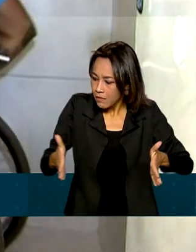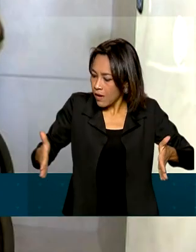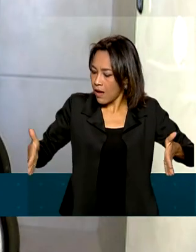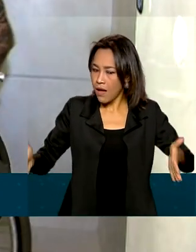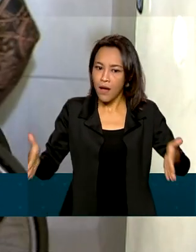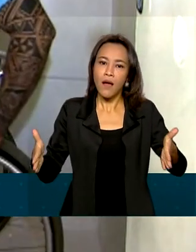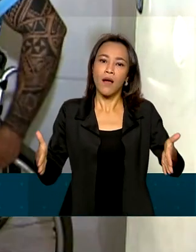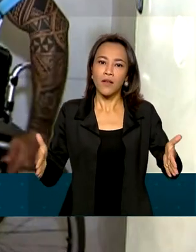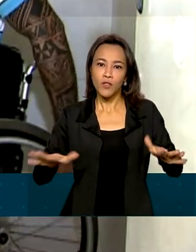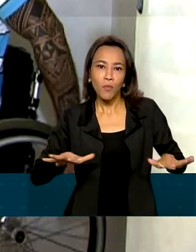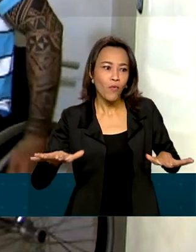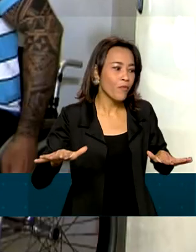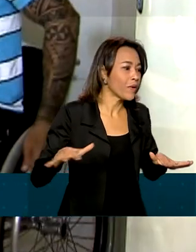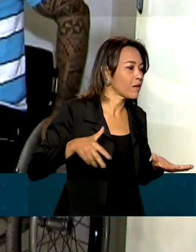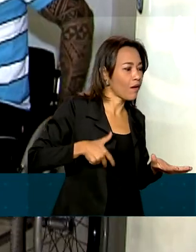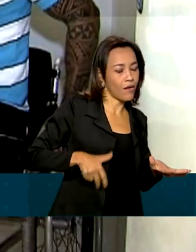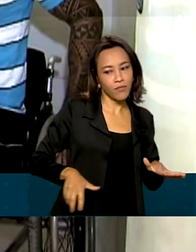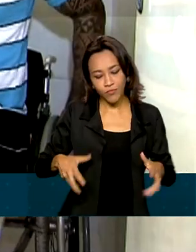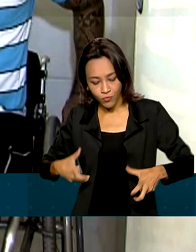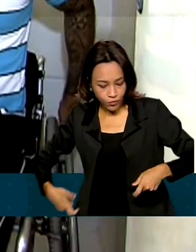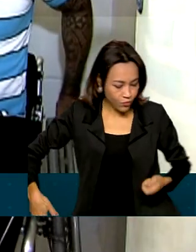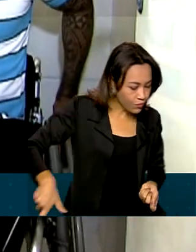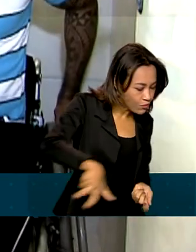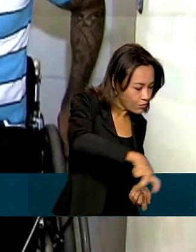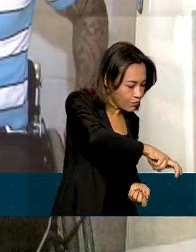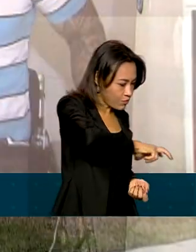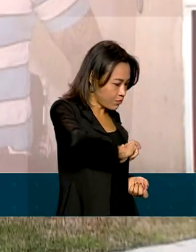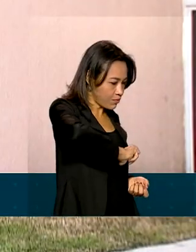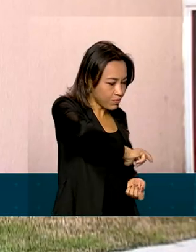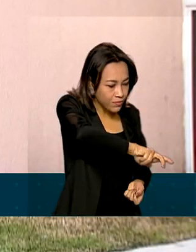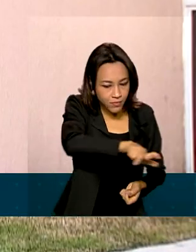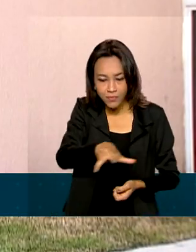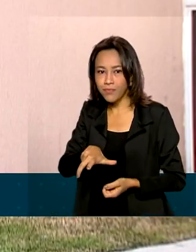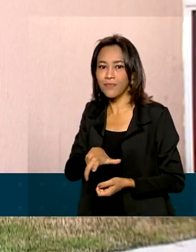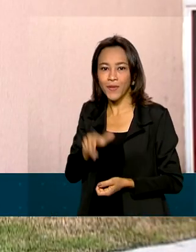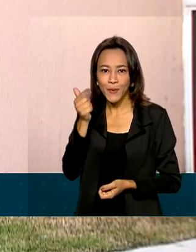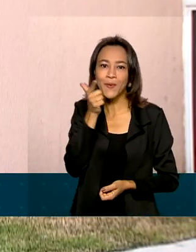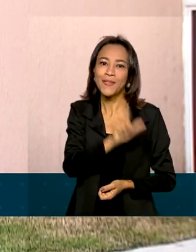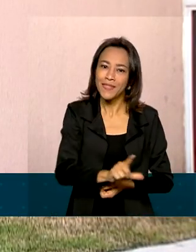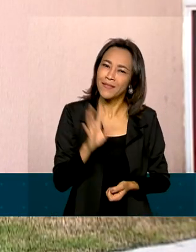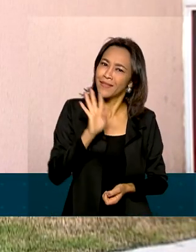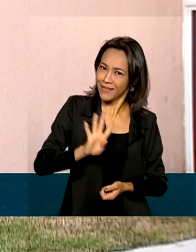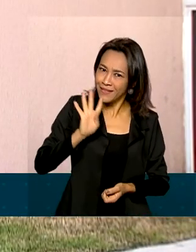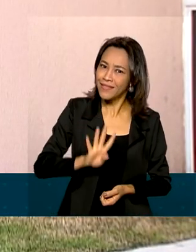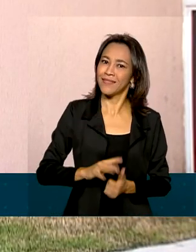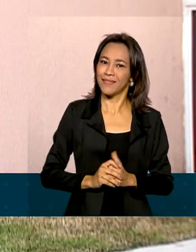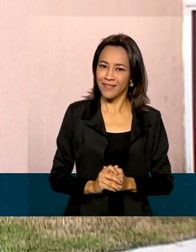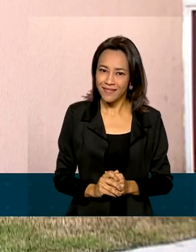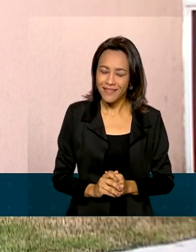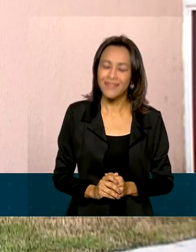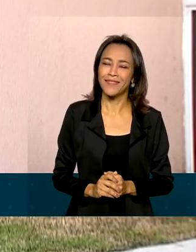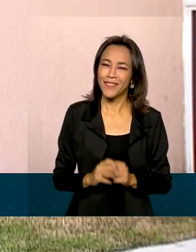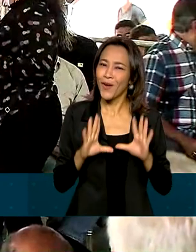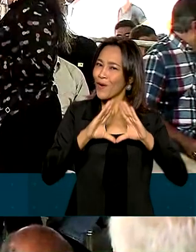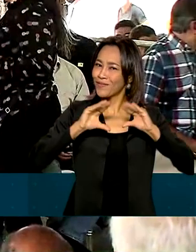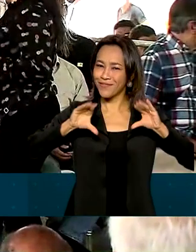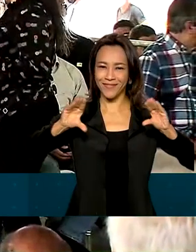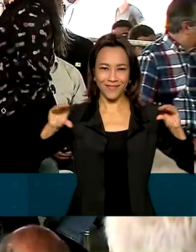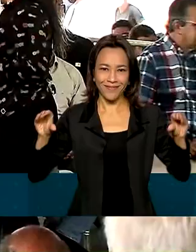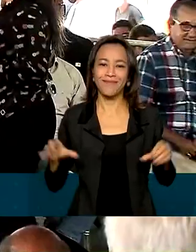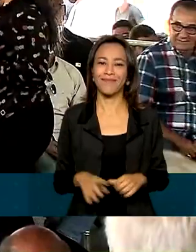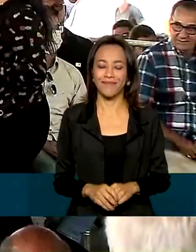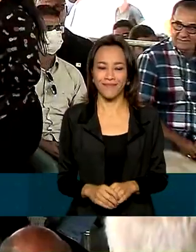de movimentação, de giro, até mesmo da cadeira, é um espaço bem legal e bem confortável.